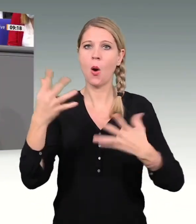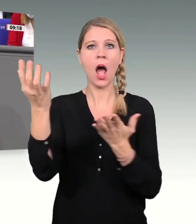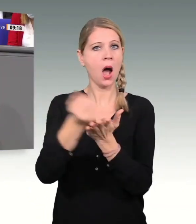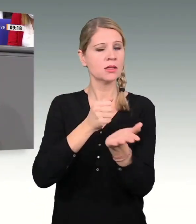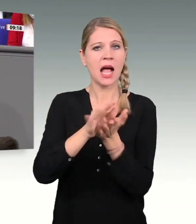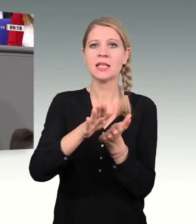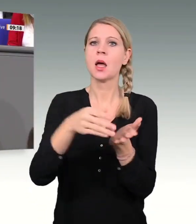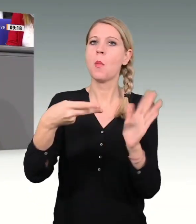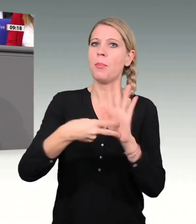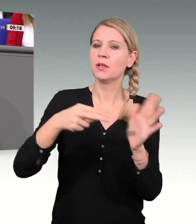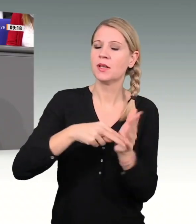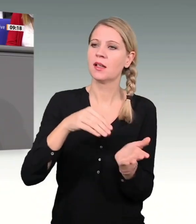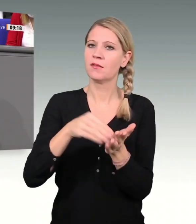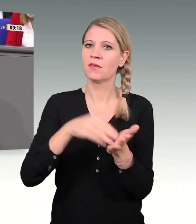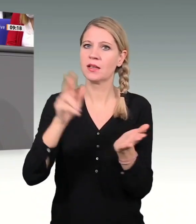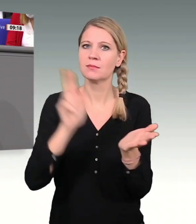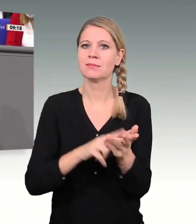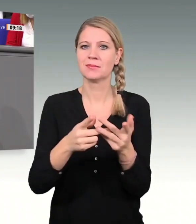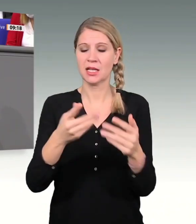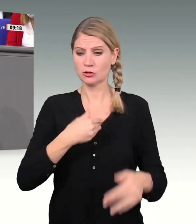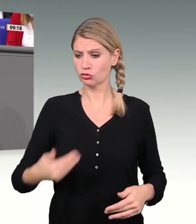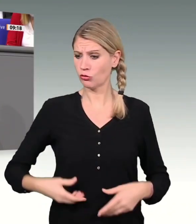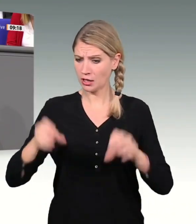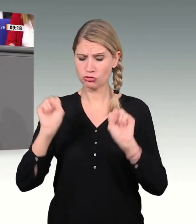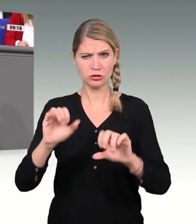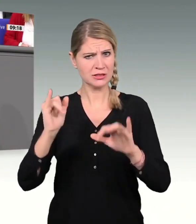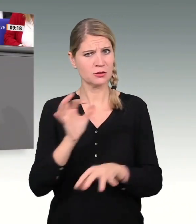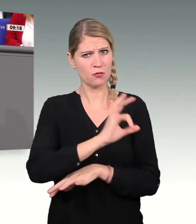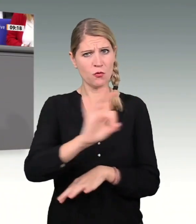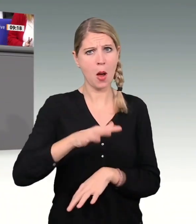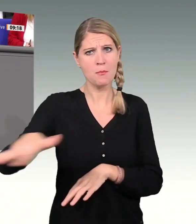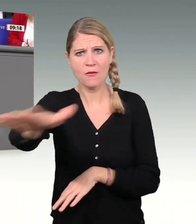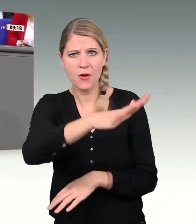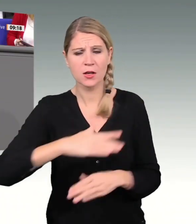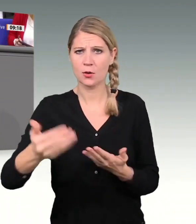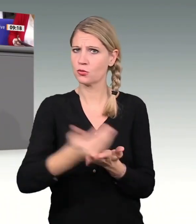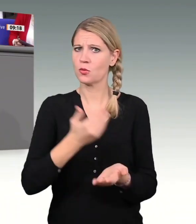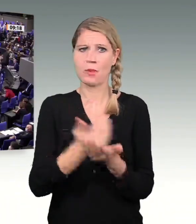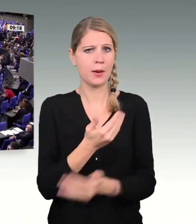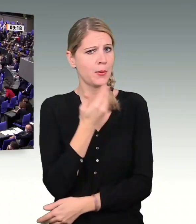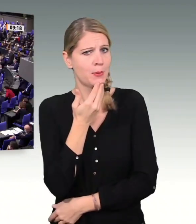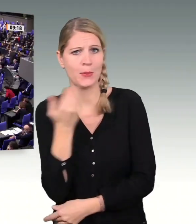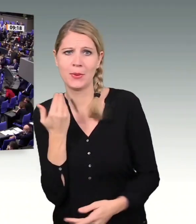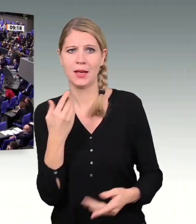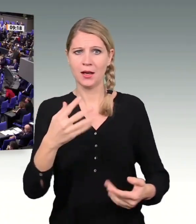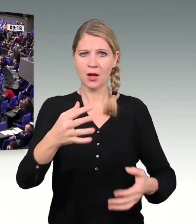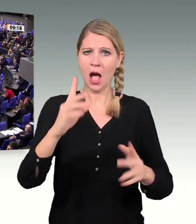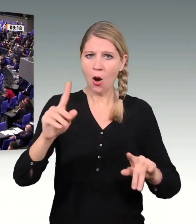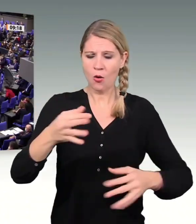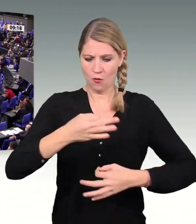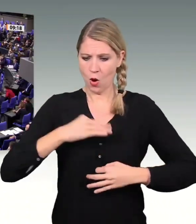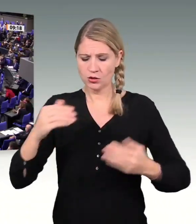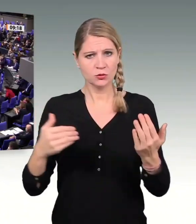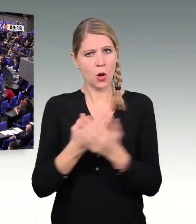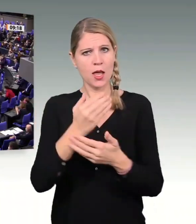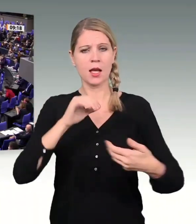weiterhin, wir werden nicht beim Gesundheitsschutz der Bevölkerung sparen. Der Schutz von Leid und Leben wird auch für die neue Koalition allerhöchste